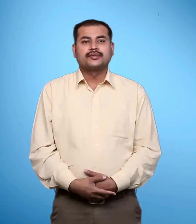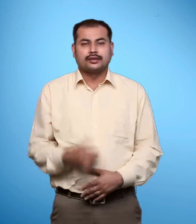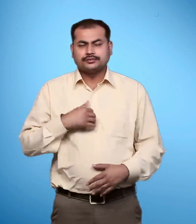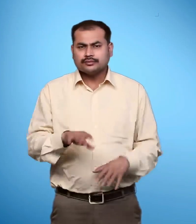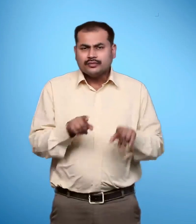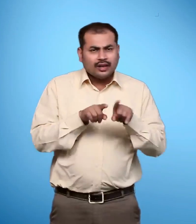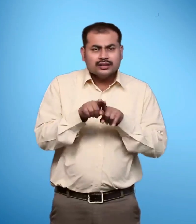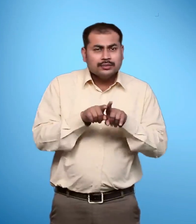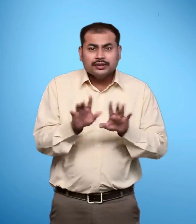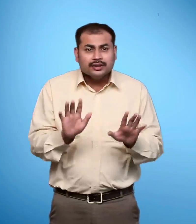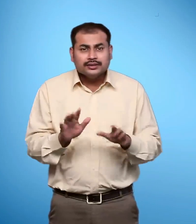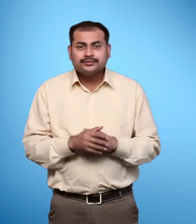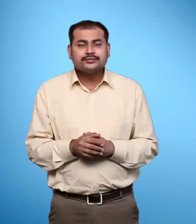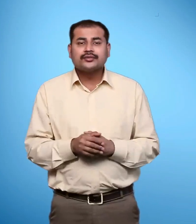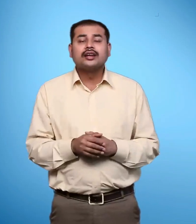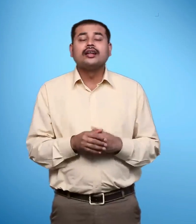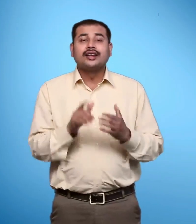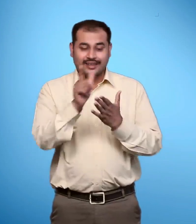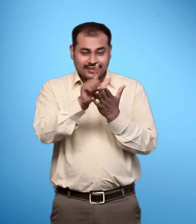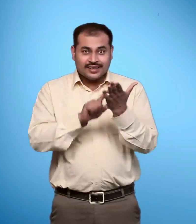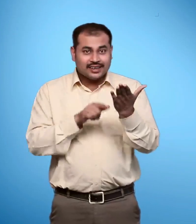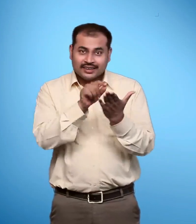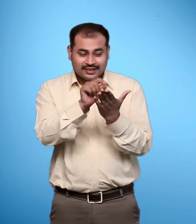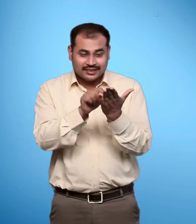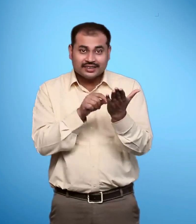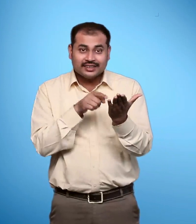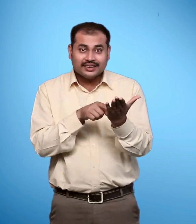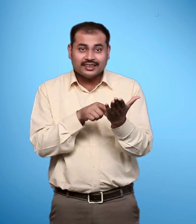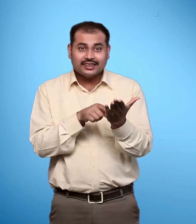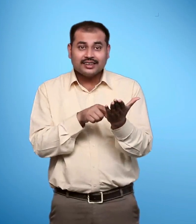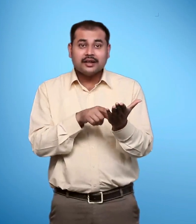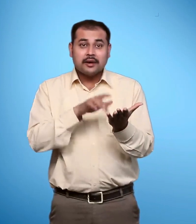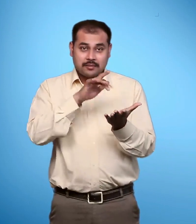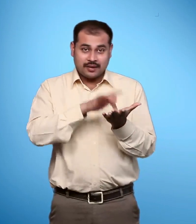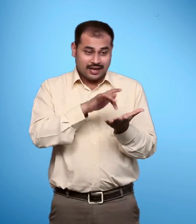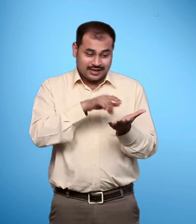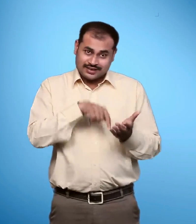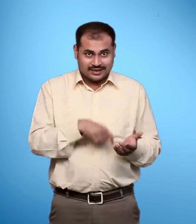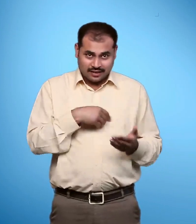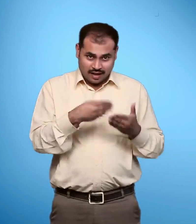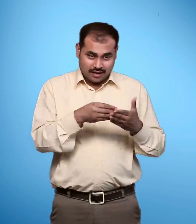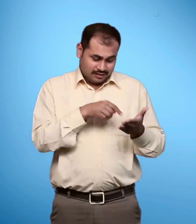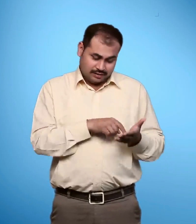जैसे की चुठ्ठी किस स्थान से किस स्थान पर भेजी जा रही है